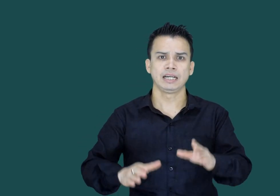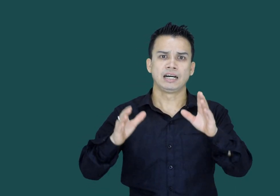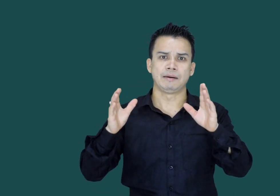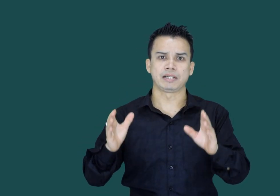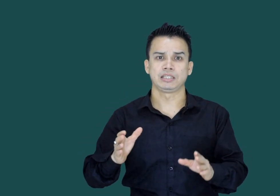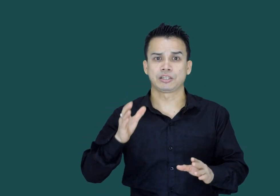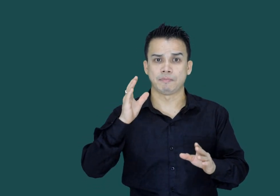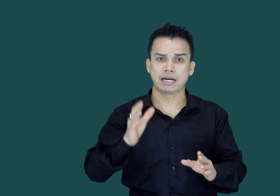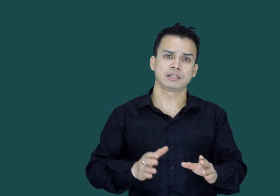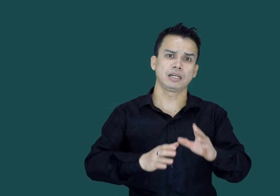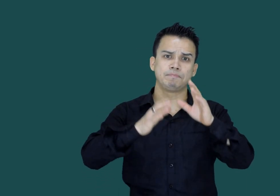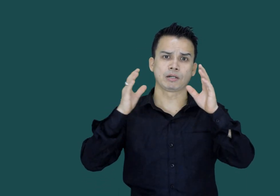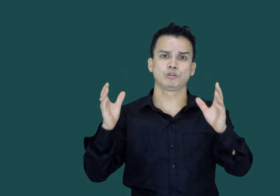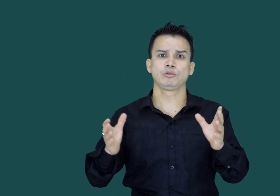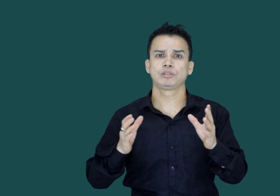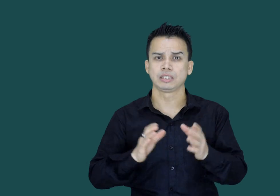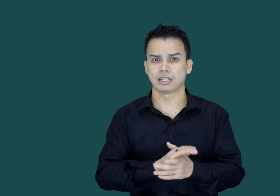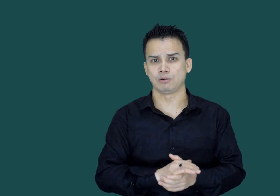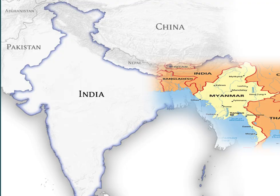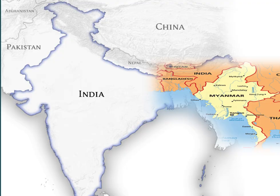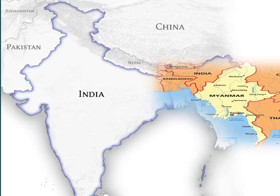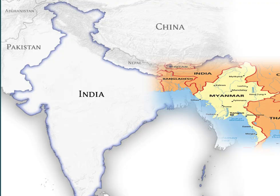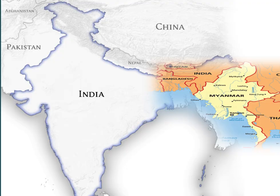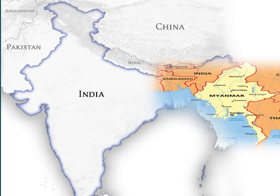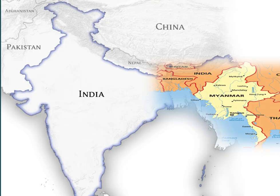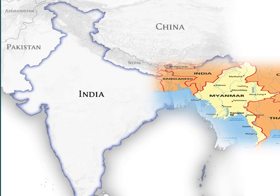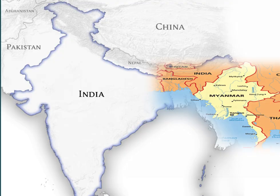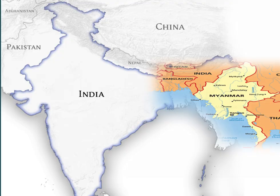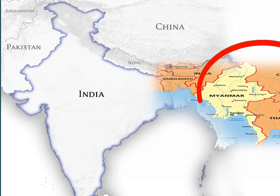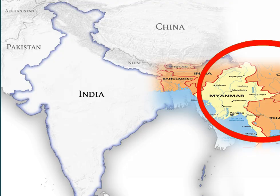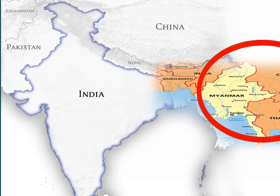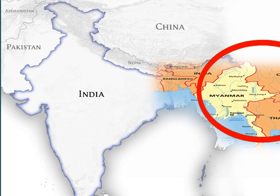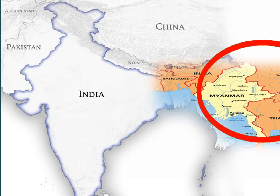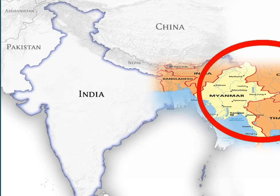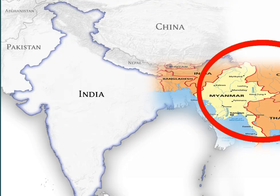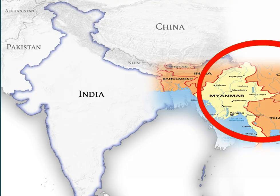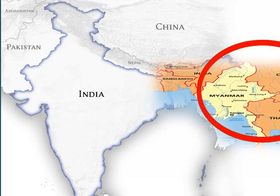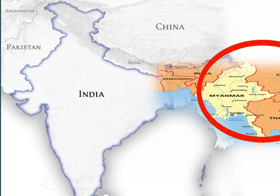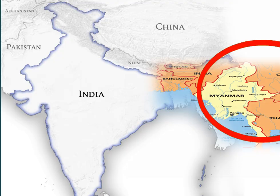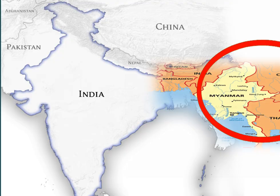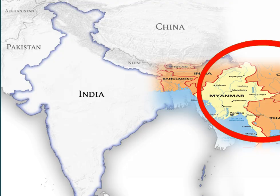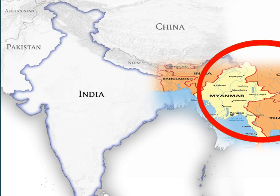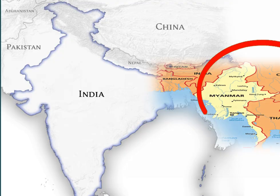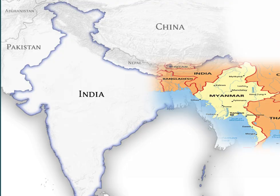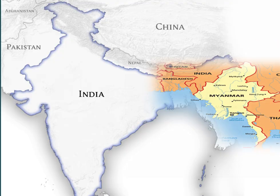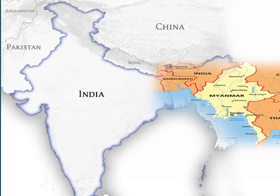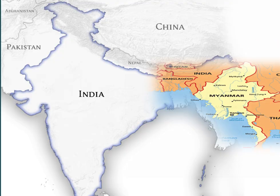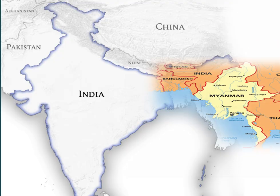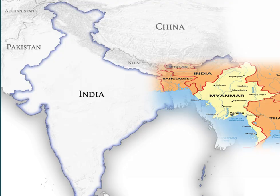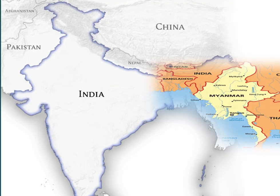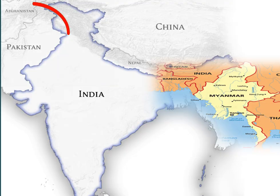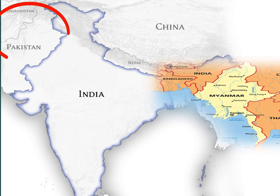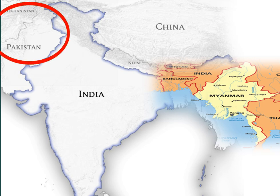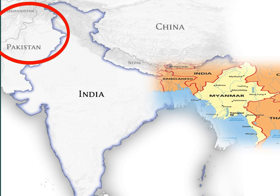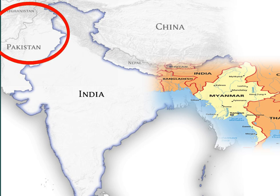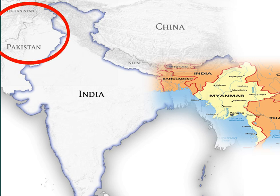ہمارے دیش بھارت کئی پروسیوں سے گھرا ہوا ہے اس میں میاما ہے لاؤز ہے تھائیلینڈ ہے اور ویسٹ میں پاکستان اور